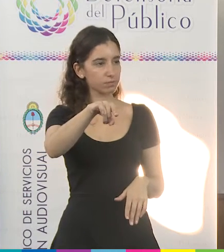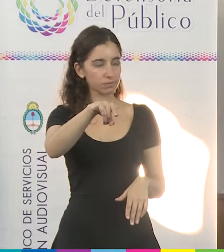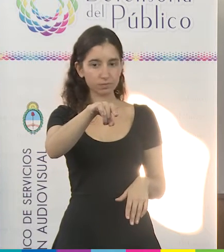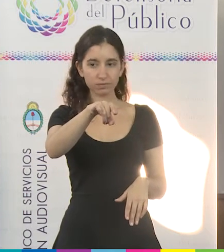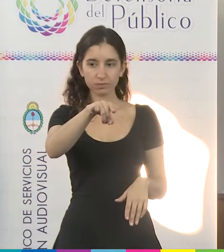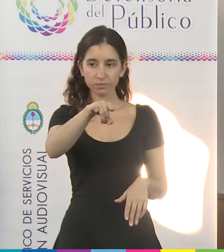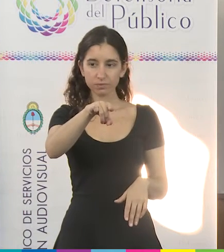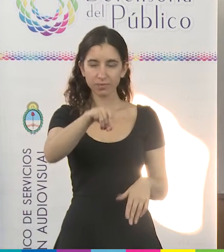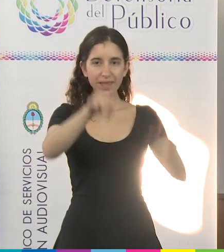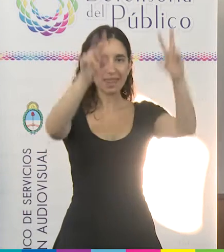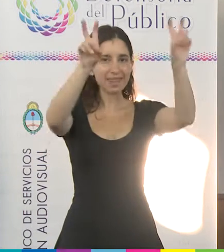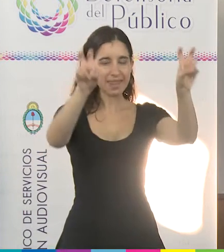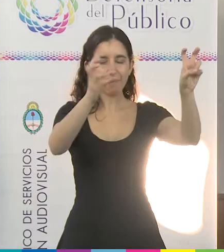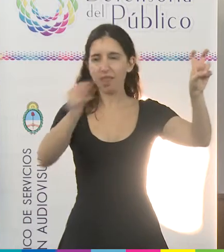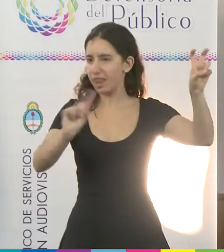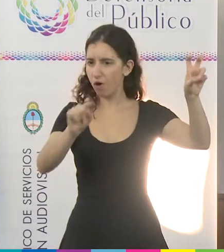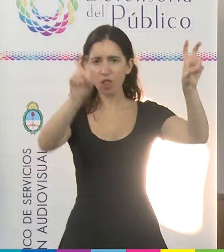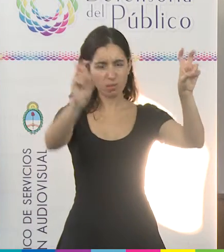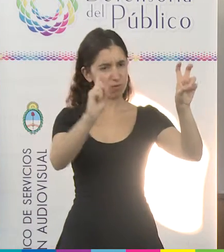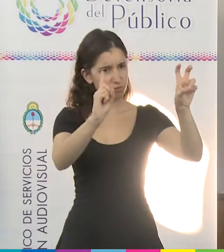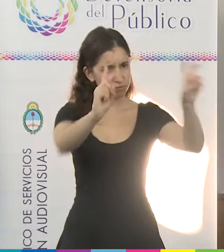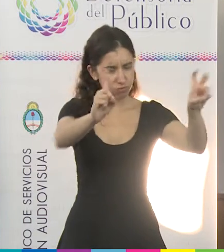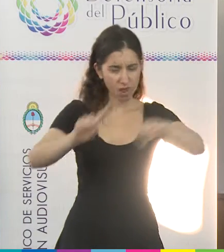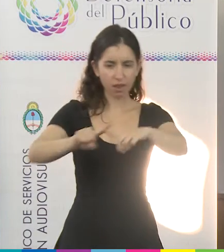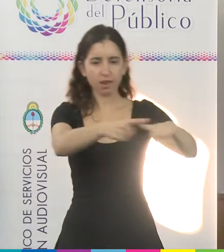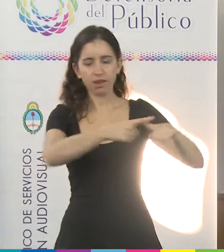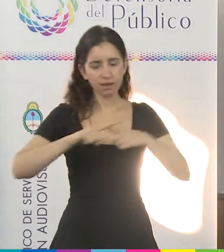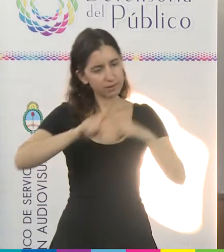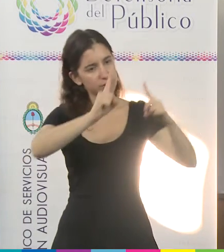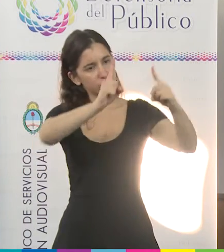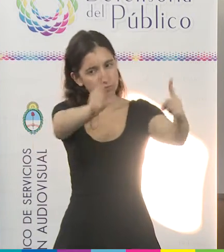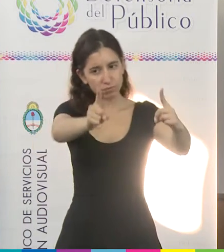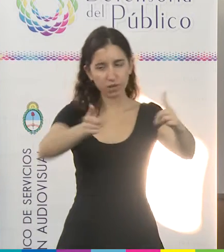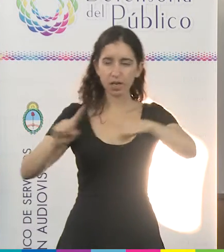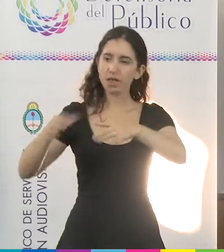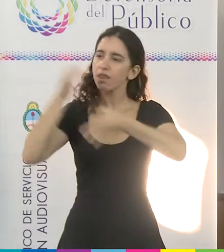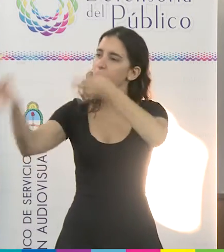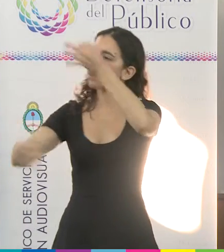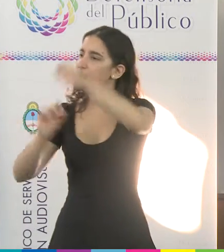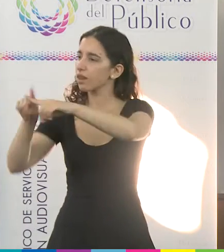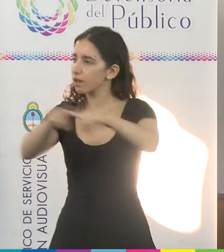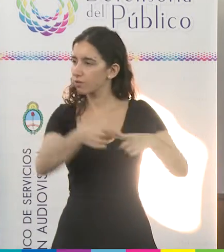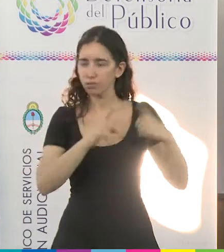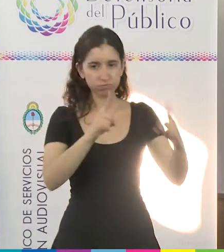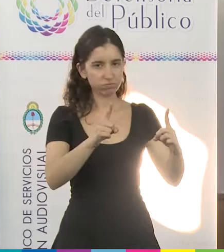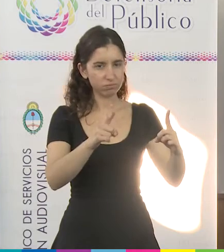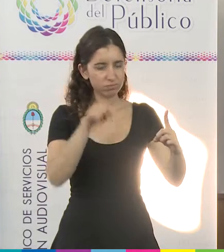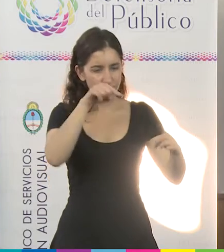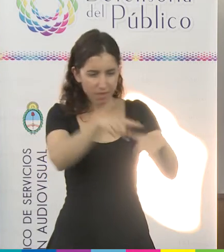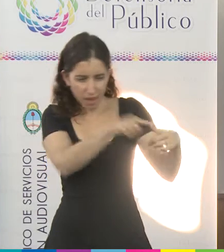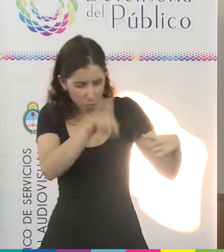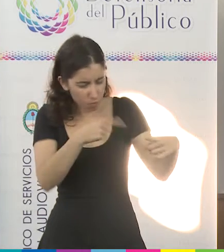desaparezca el tema, el debate, la discusión. Hemos aprendido mucho allí.